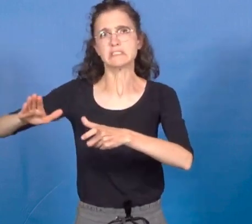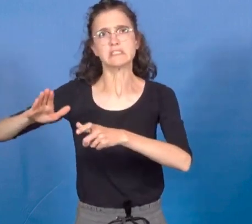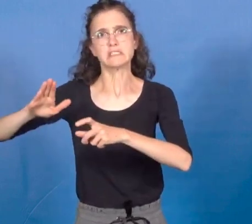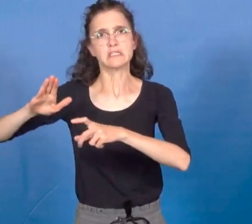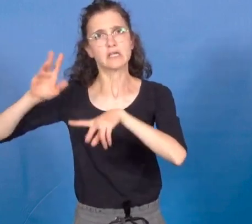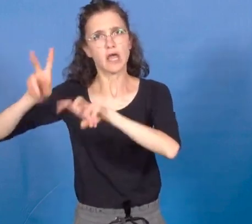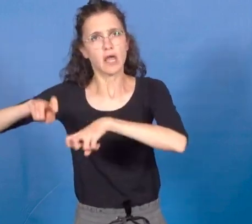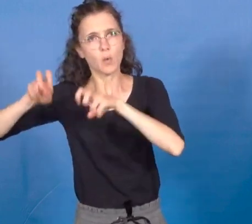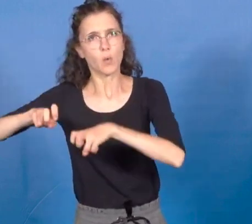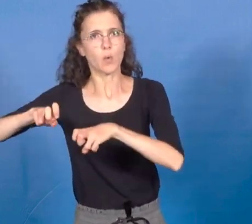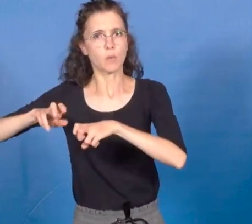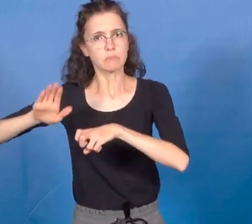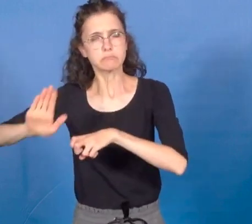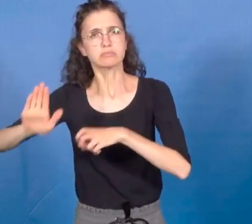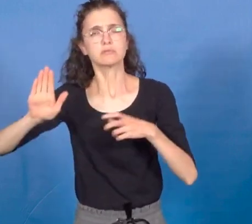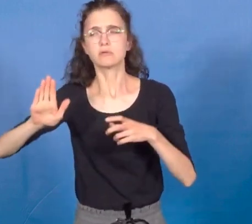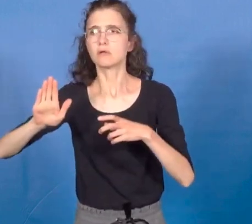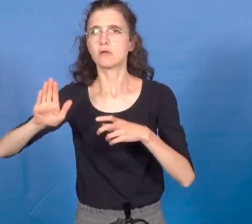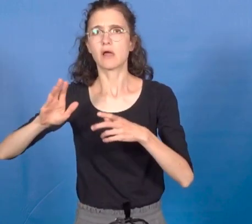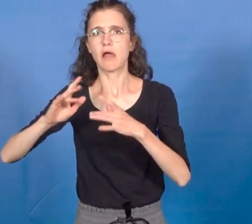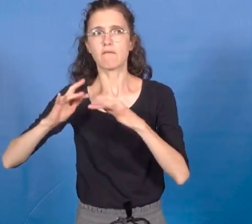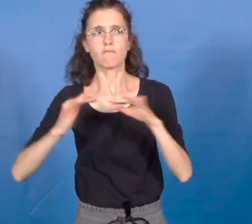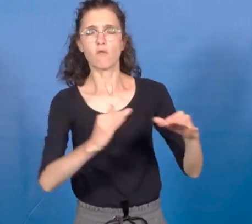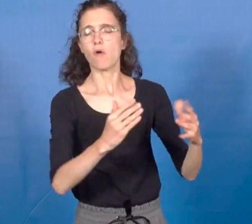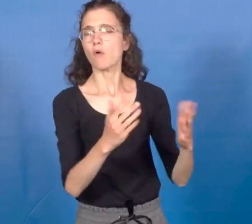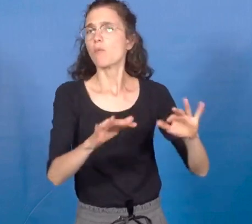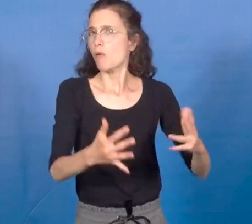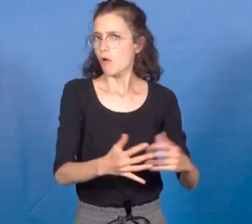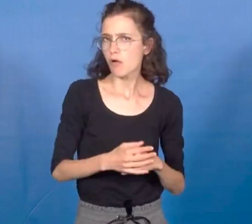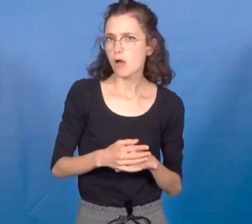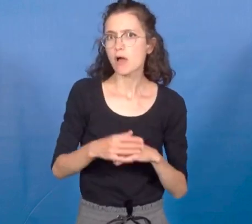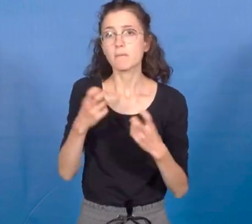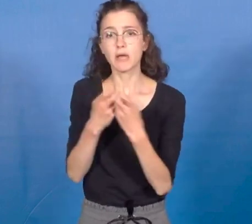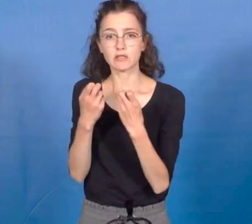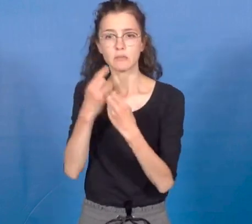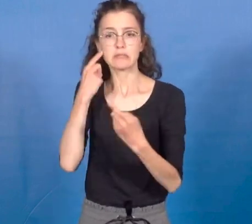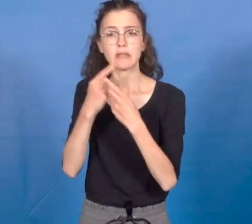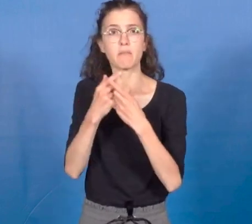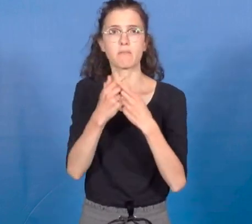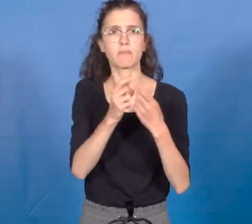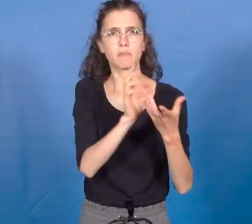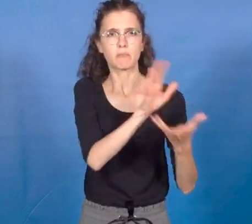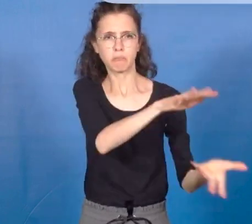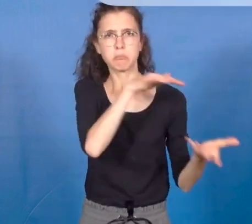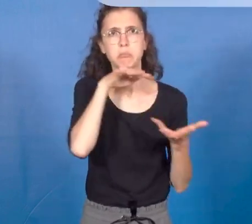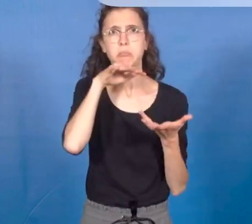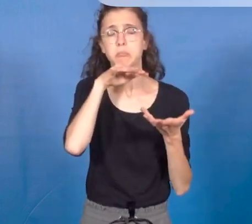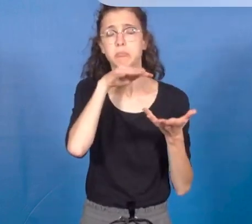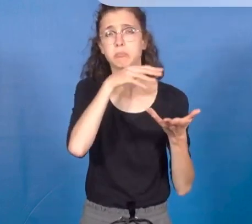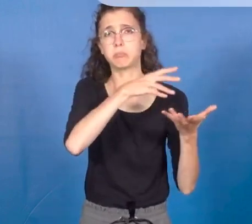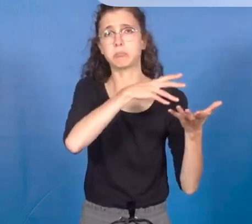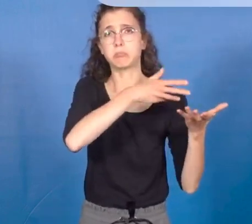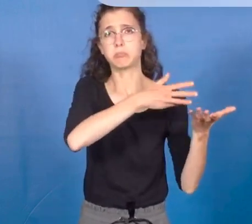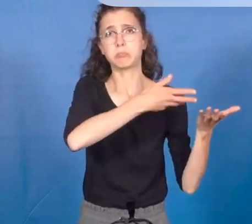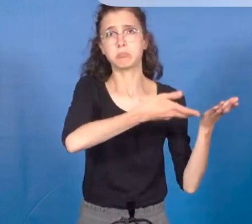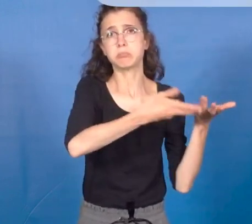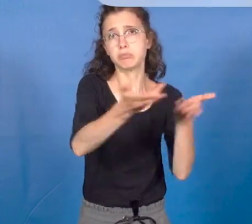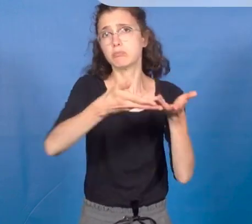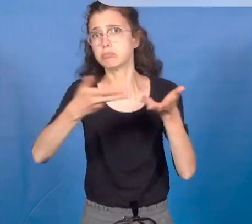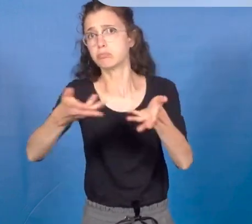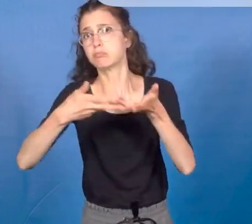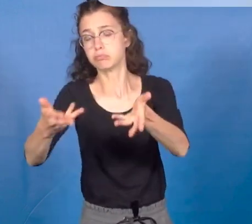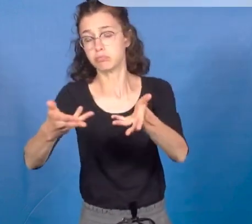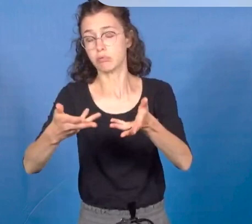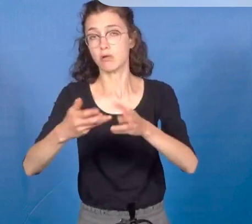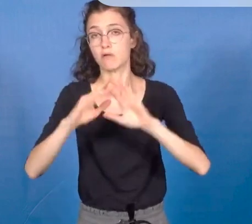mâche et le muguet destinés à l'exportation principalement. Ce sont donc des bandes de culture ultra